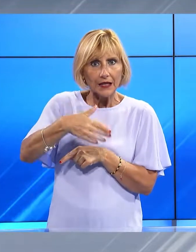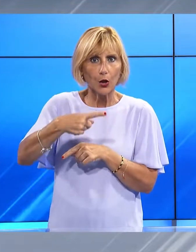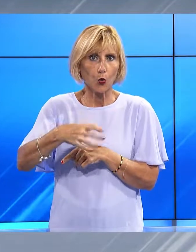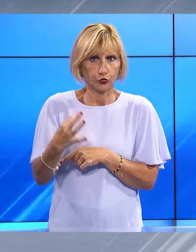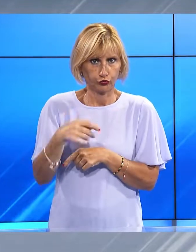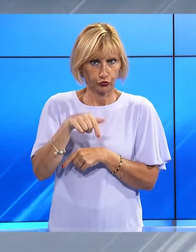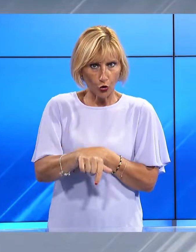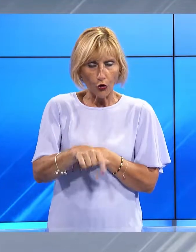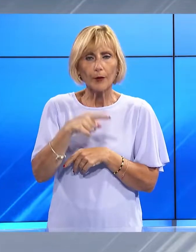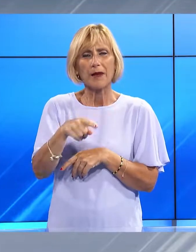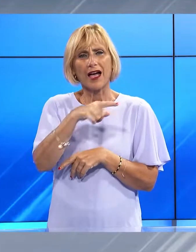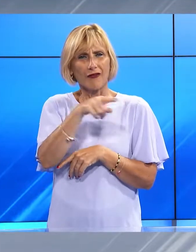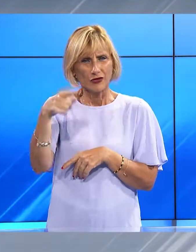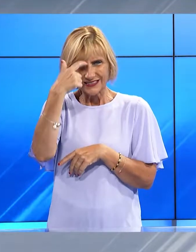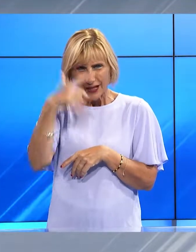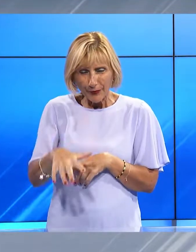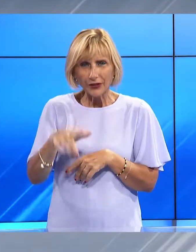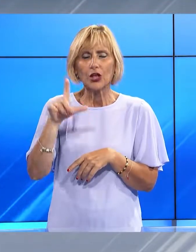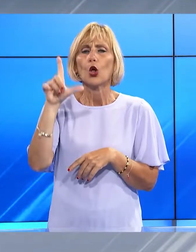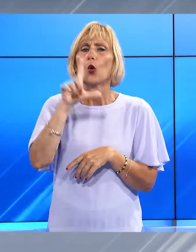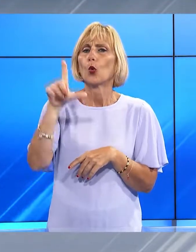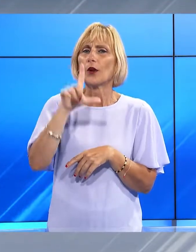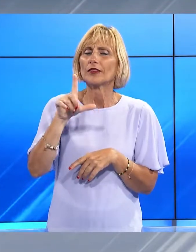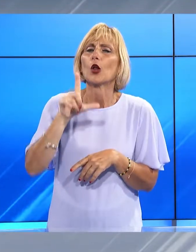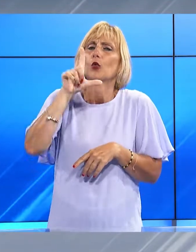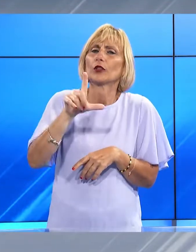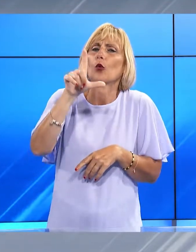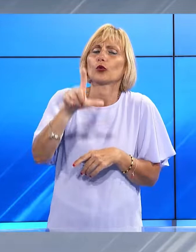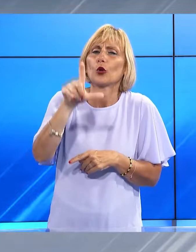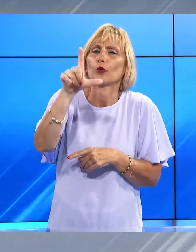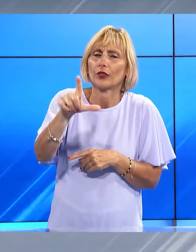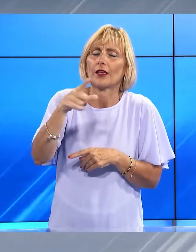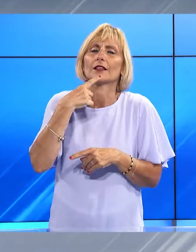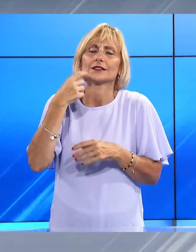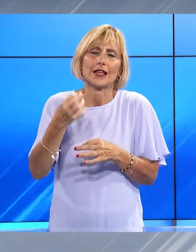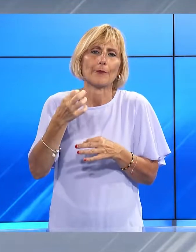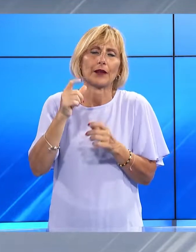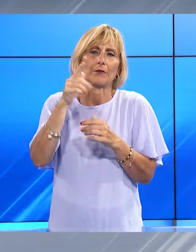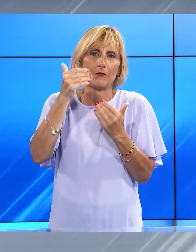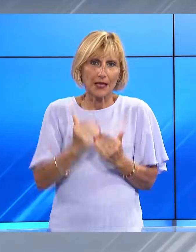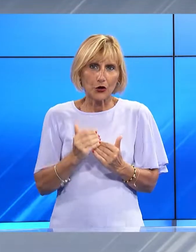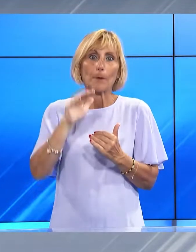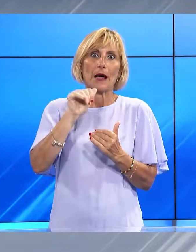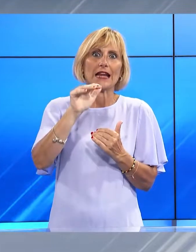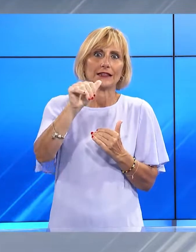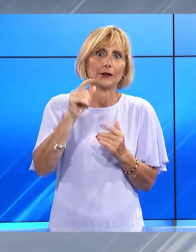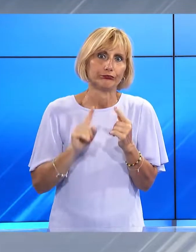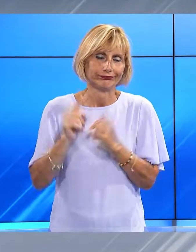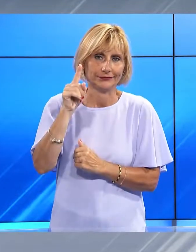sappiamo ogni lunedì vi è un calo vistoso, è una sorta di rimbalzo. Quello del martedì, tasso di positività al 12